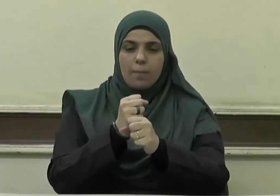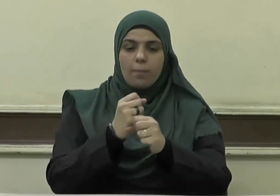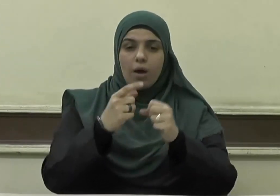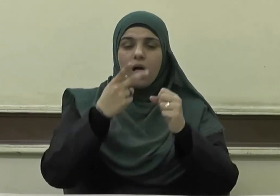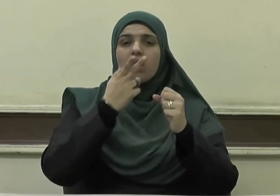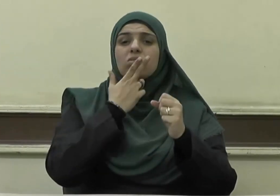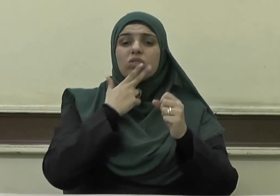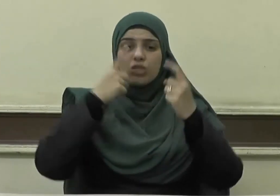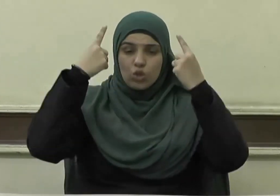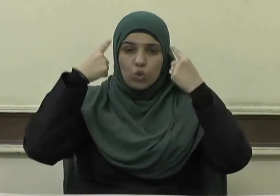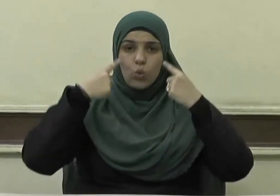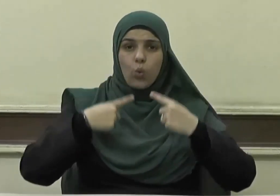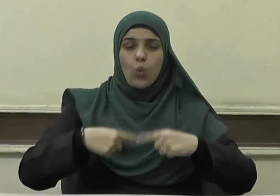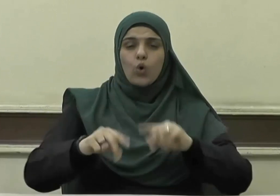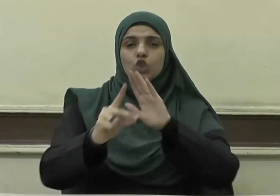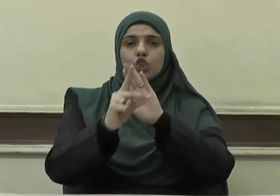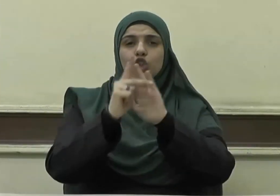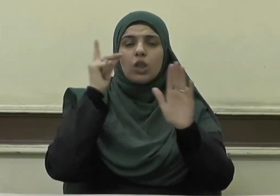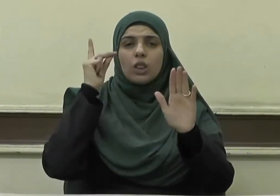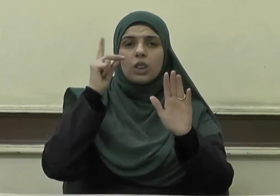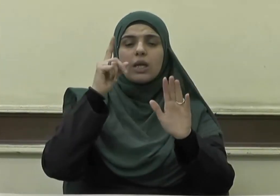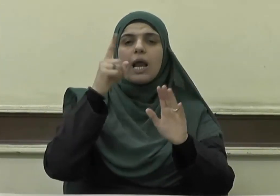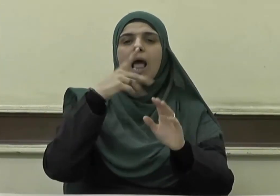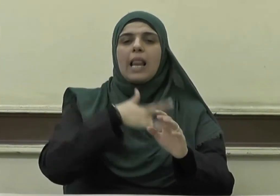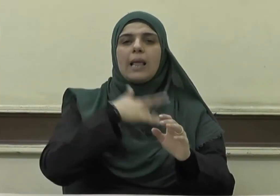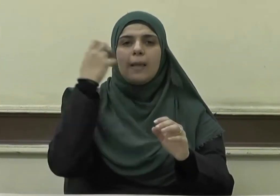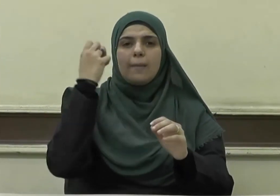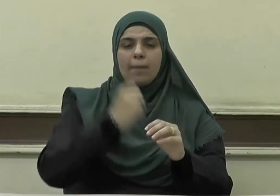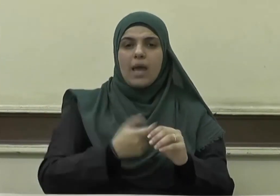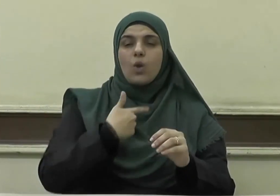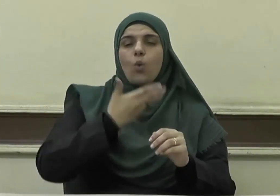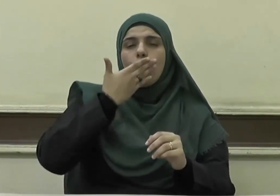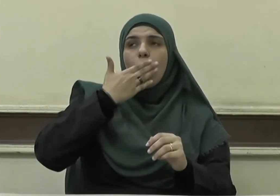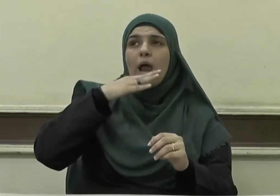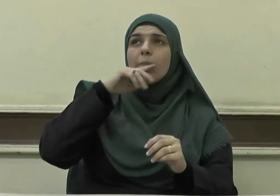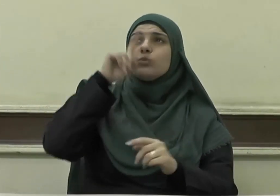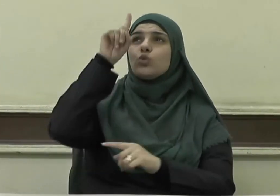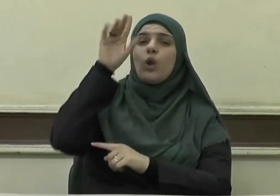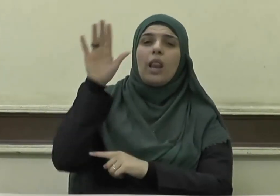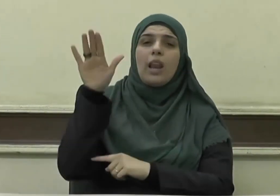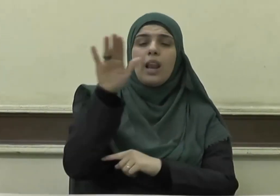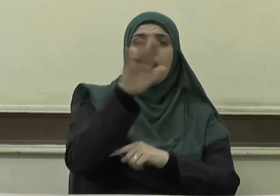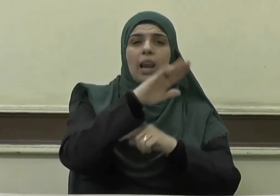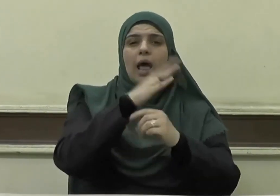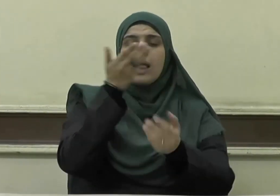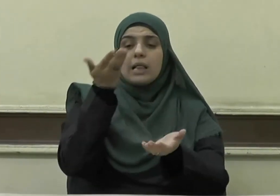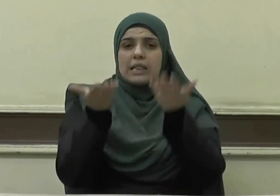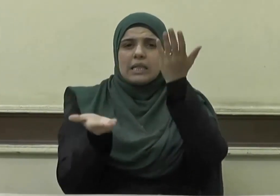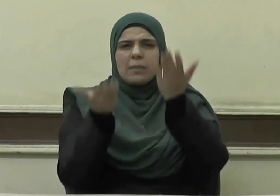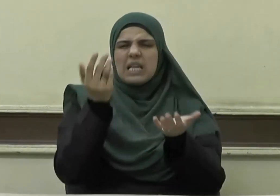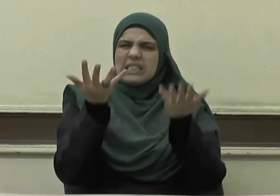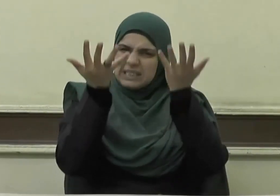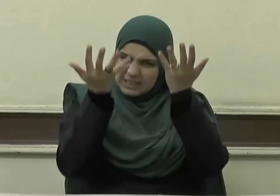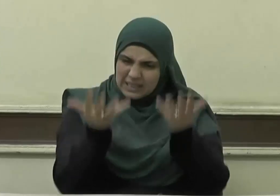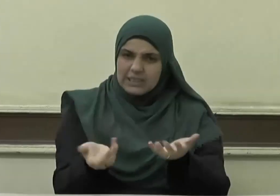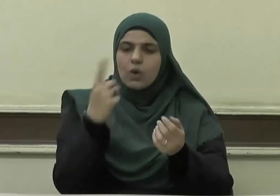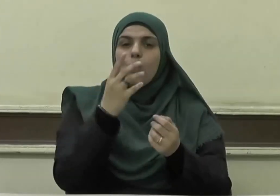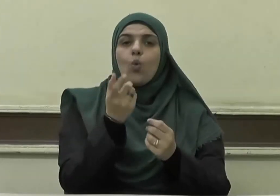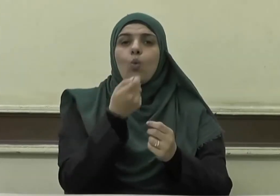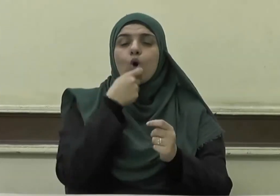شطر الإيمان والحمد لله تملأ الميزان وسبحان الله